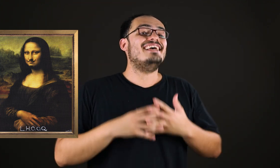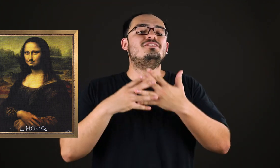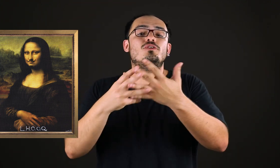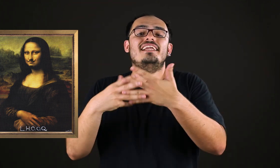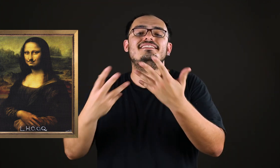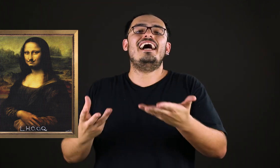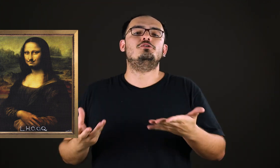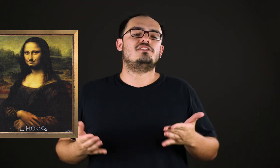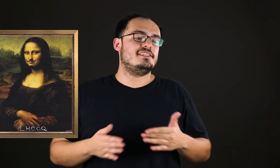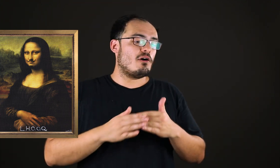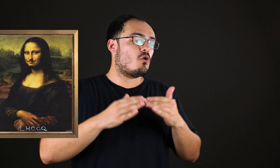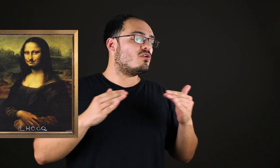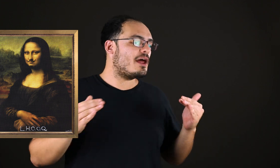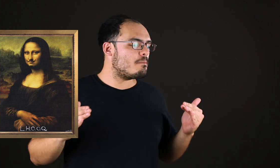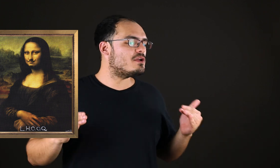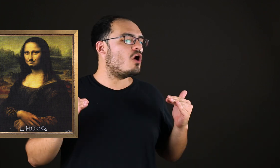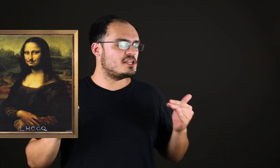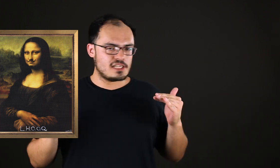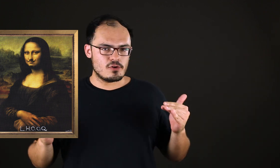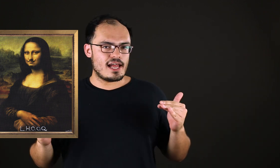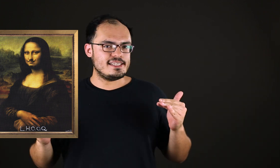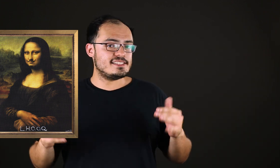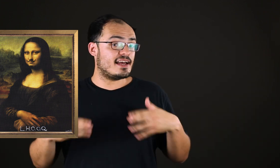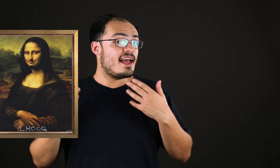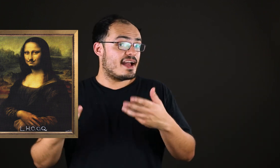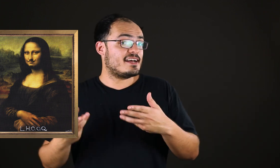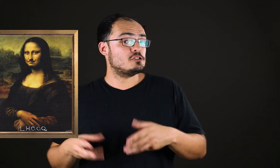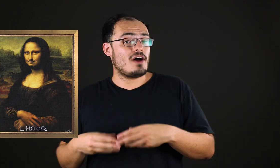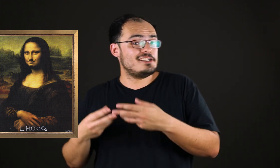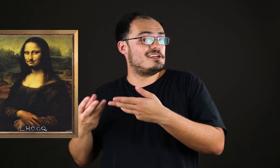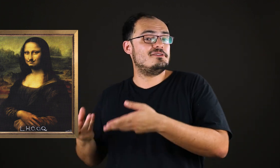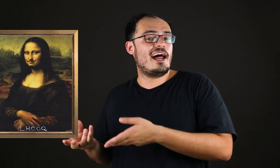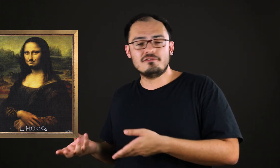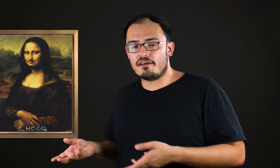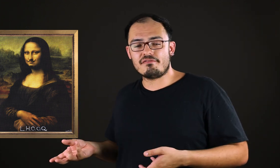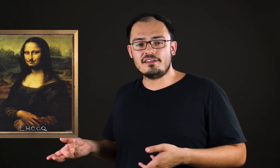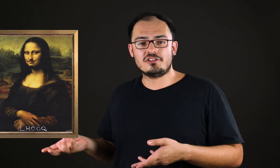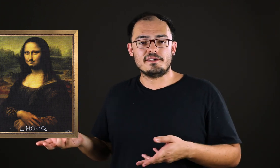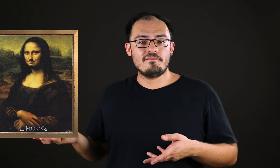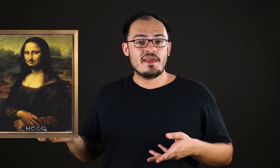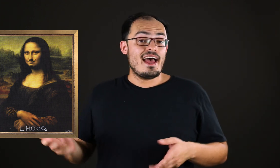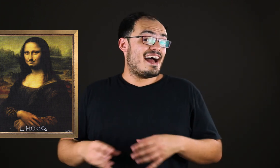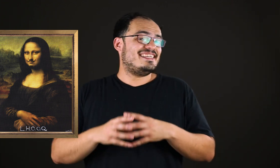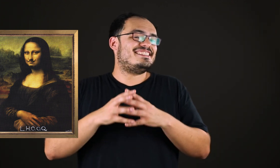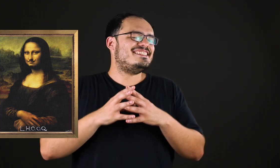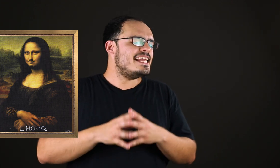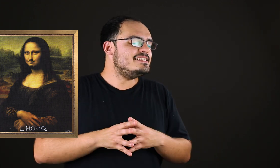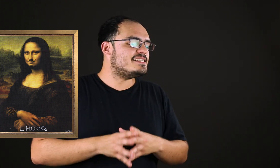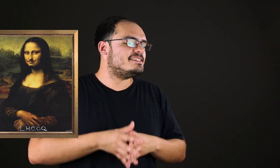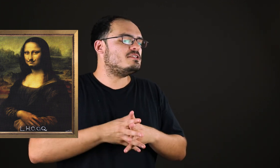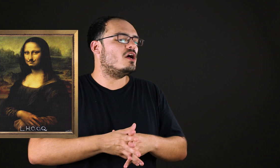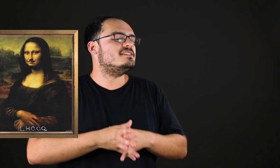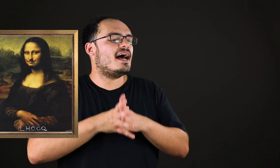racionalidade ocidental. Colocar um bigode na Mona Lisa é caçoar de Leonardo da Vinci a essência da nossa